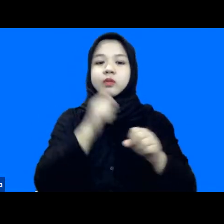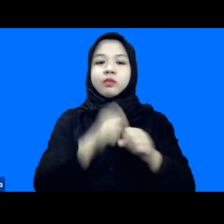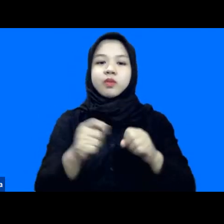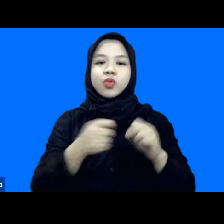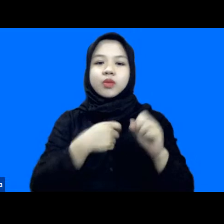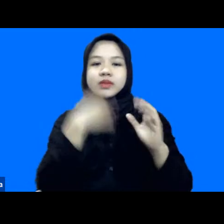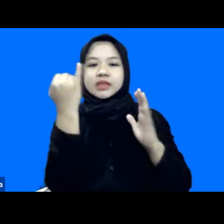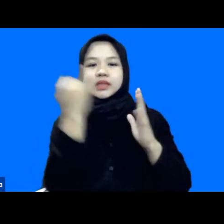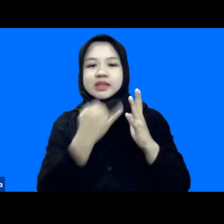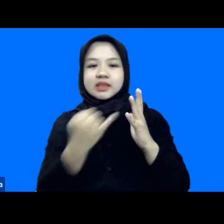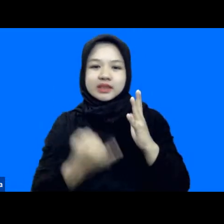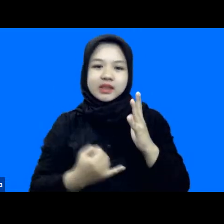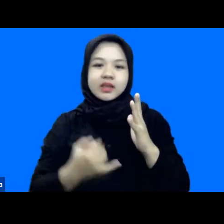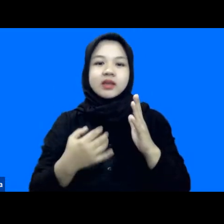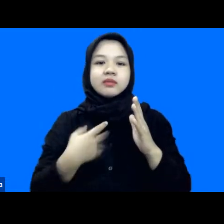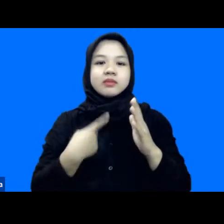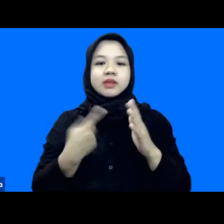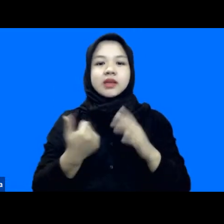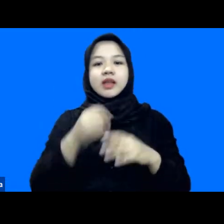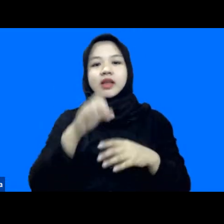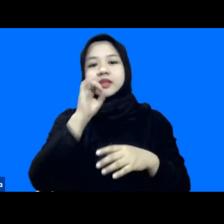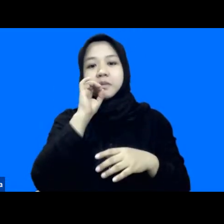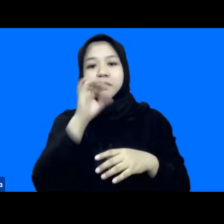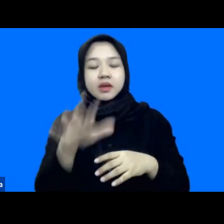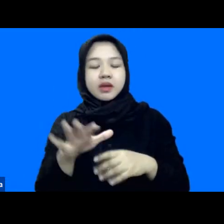bisa kita sampaikan karena